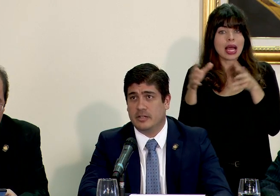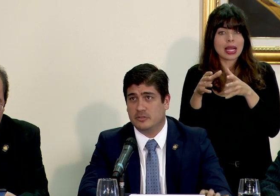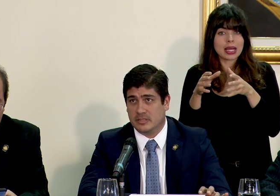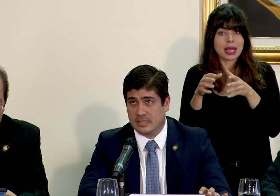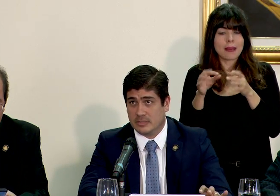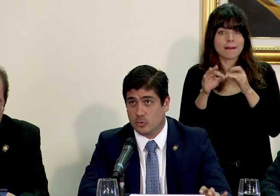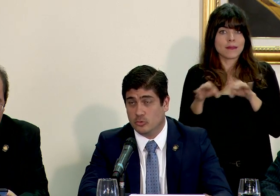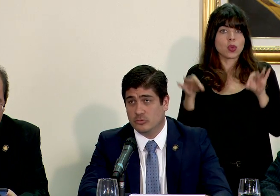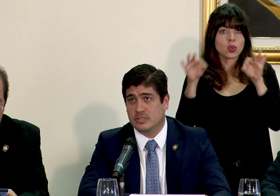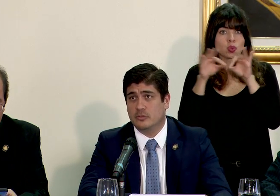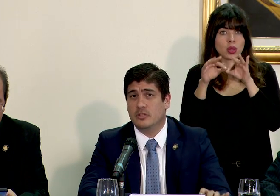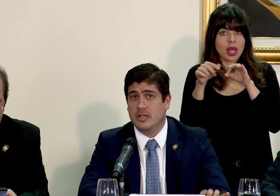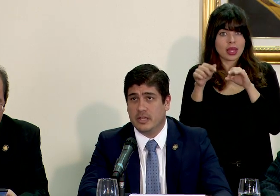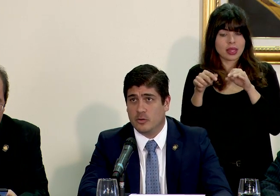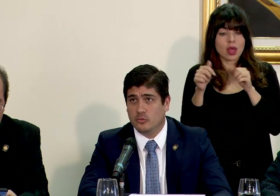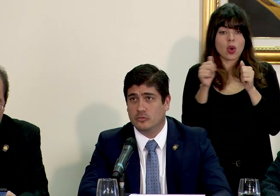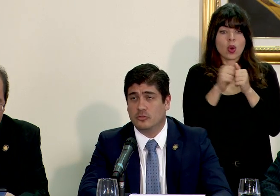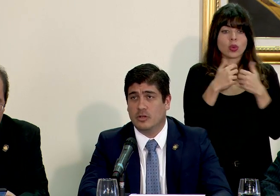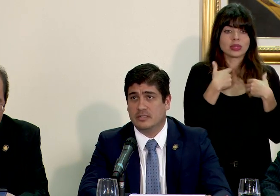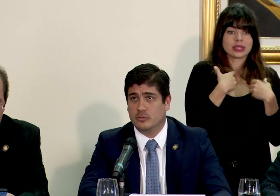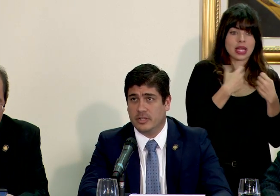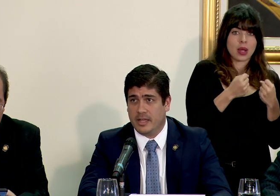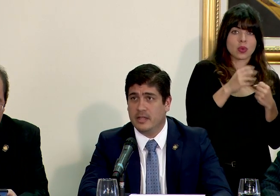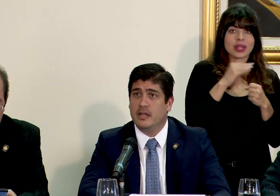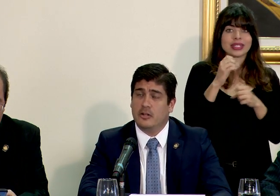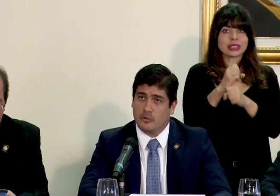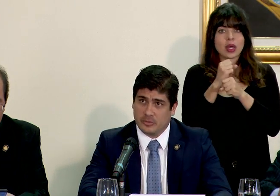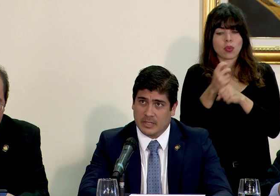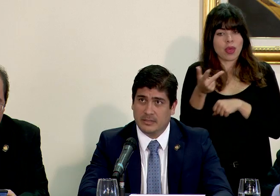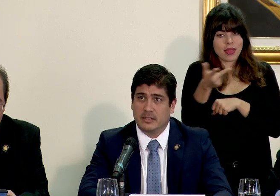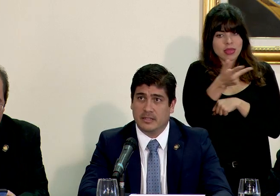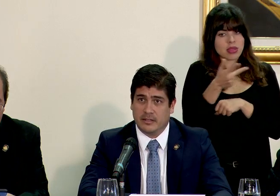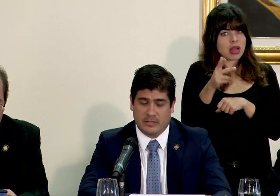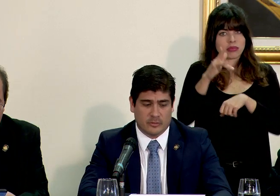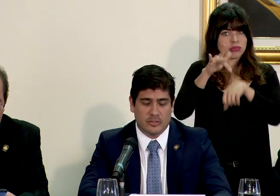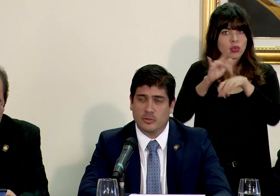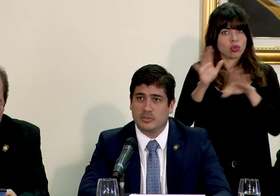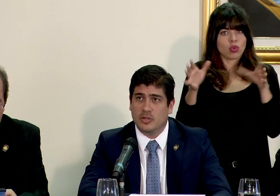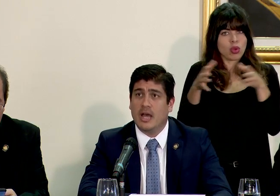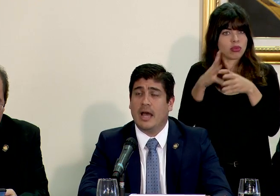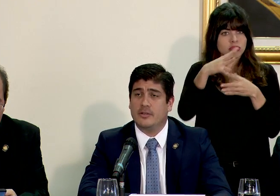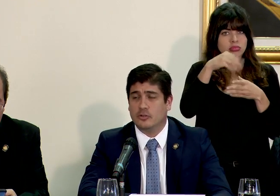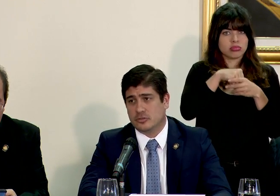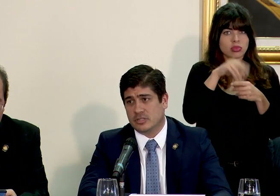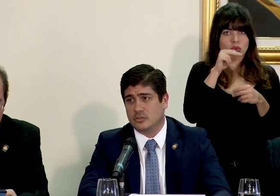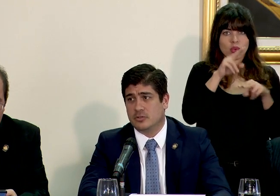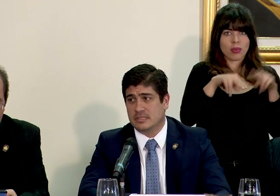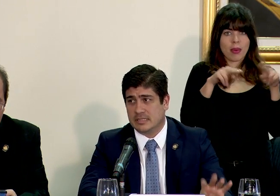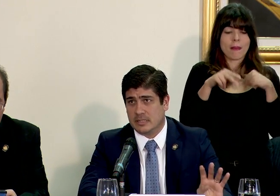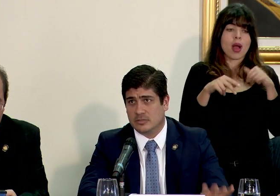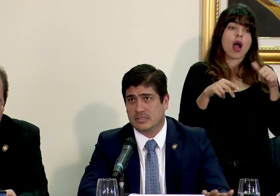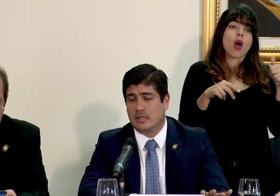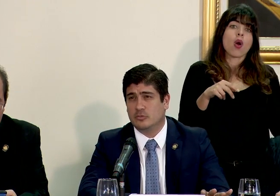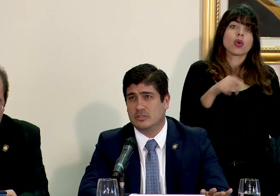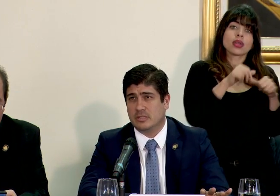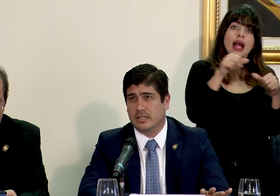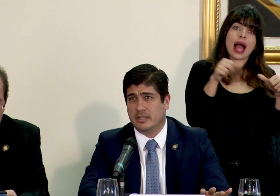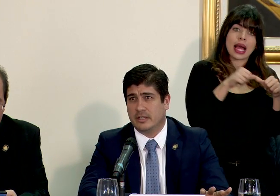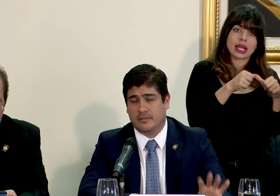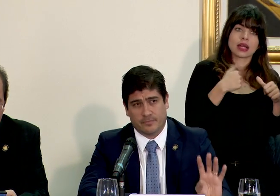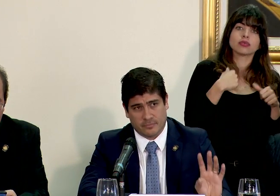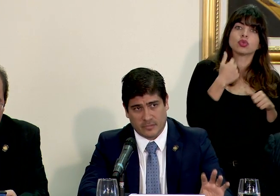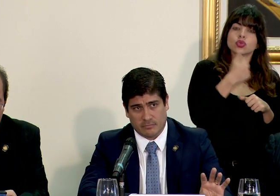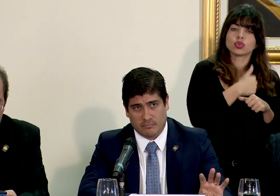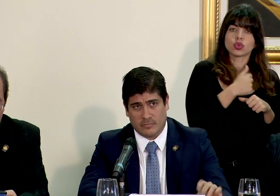sectores prioritarios en este caso junto a salud y junto a seguridad no obstante y habiendo dicho eso hay otros sectores que es a los que estamos